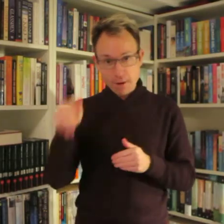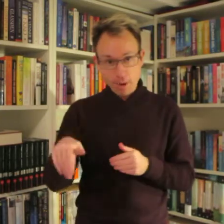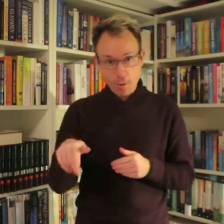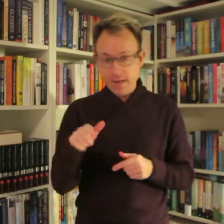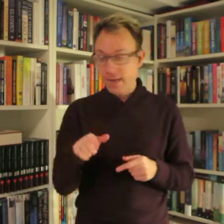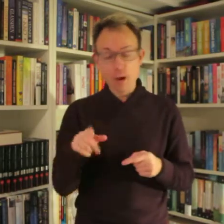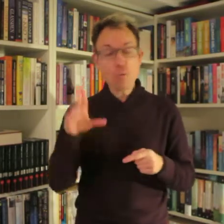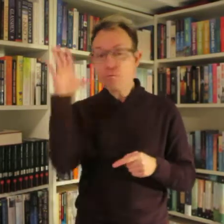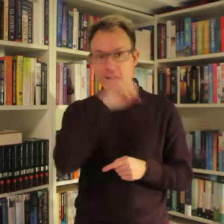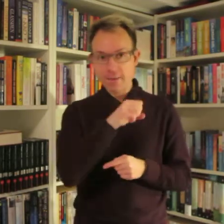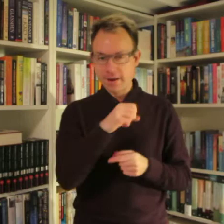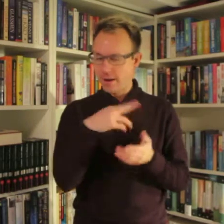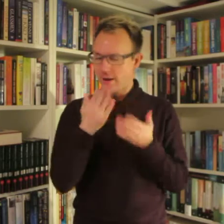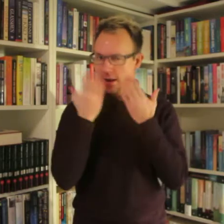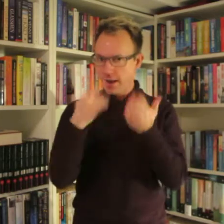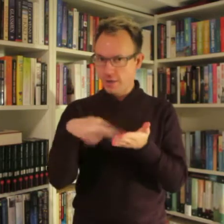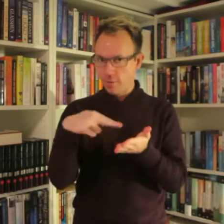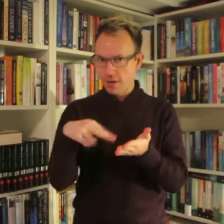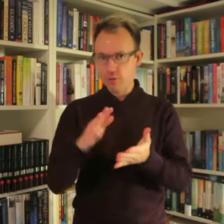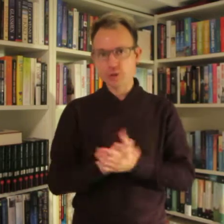komme over den der uforglemmige læseoplevelse.